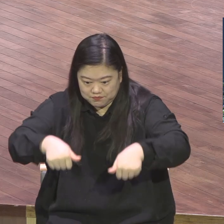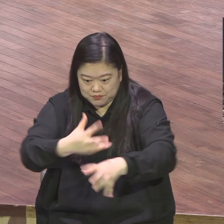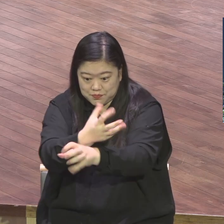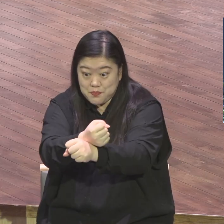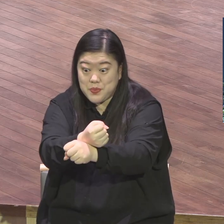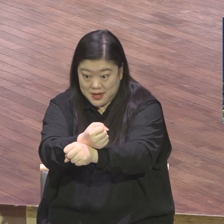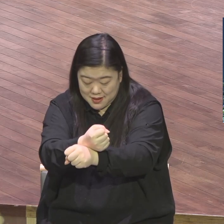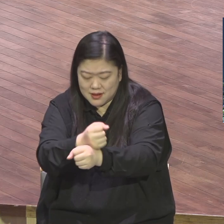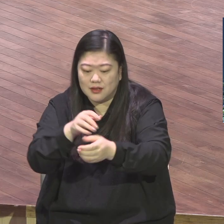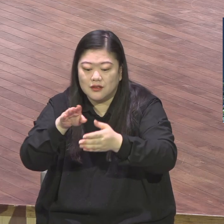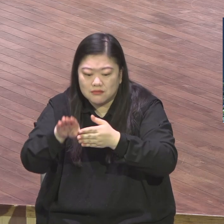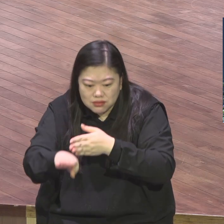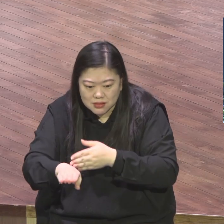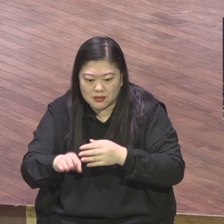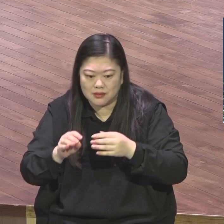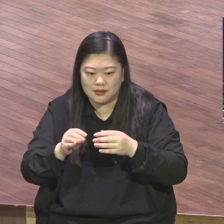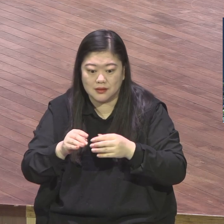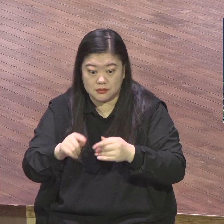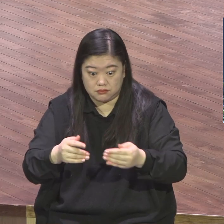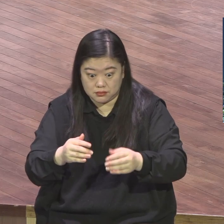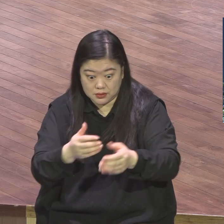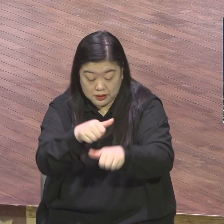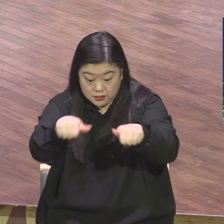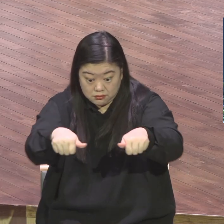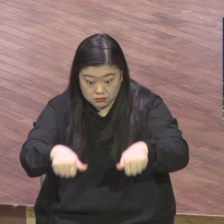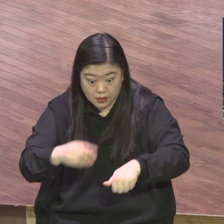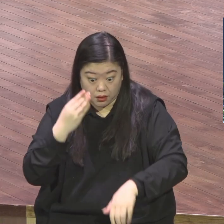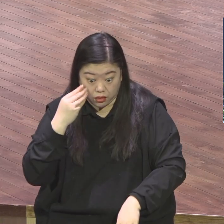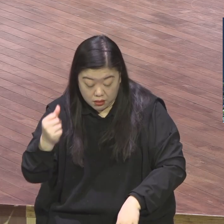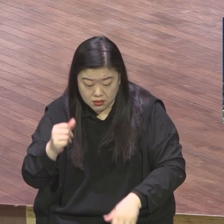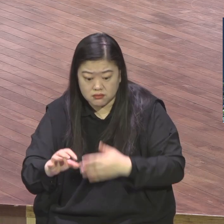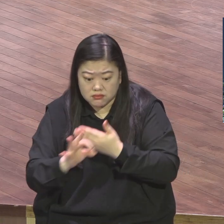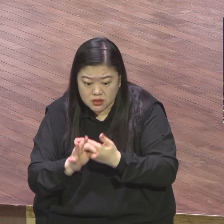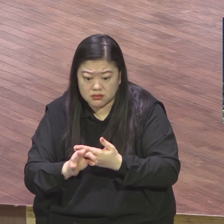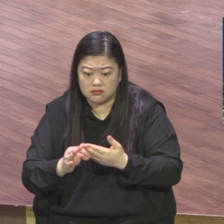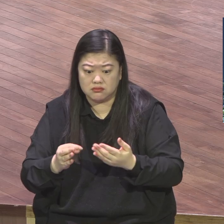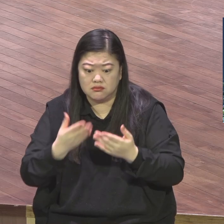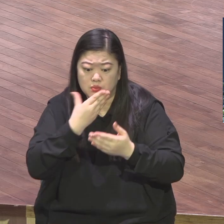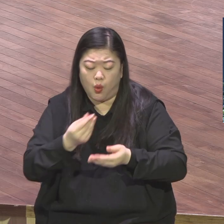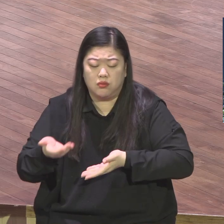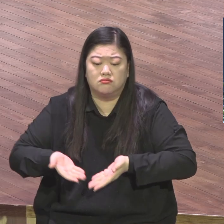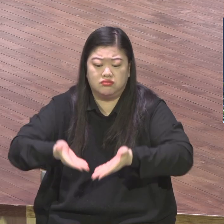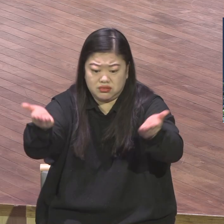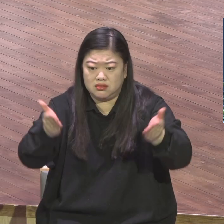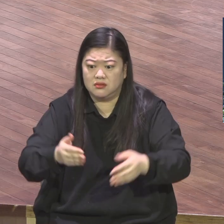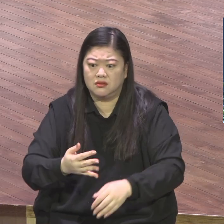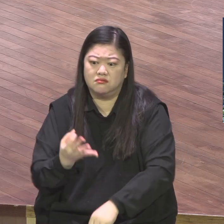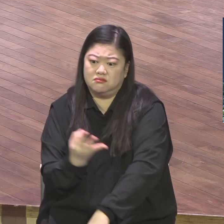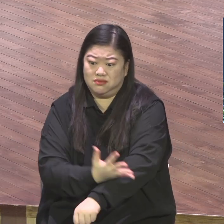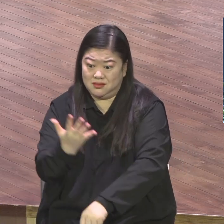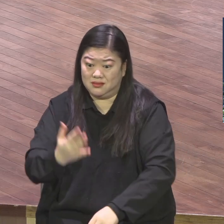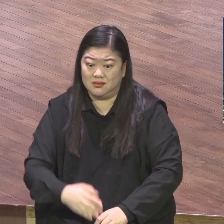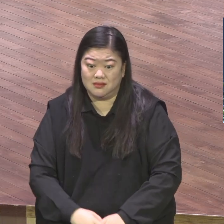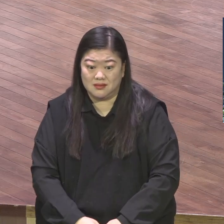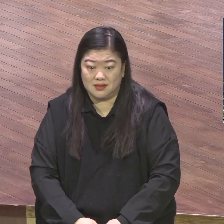그래서 2023년 어떤 직분을 맡았더니 간에 뭘부터 어떤 마음이 가야 되느냐. 기쁨과 감사.